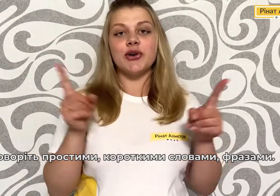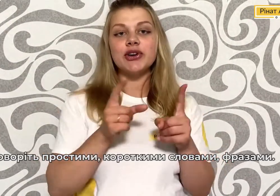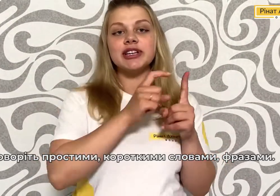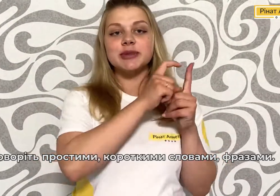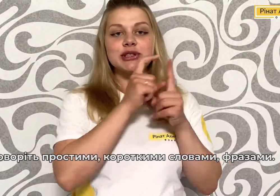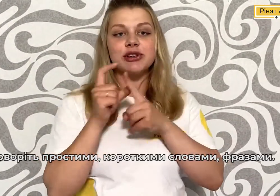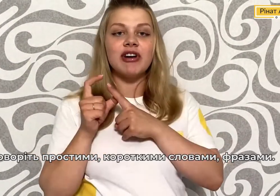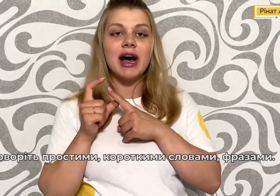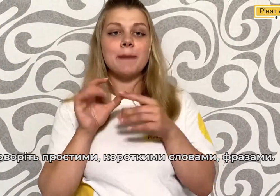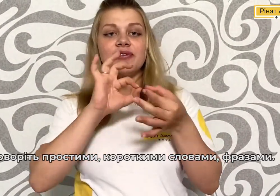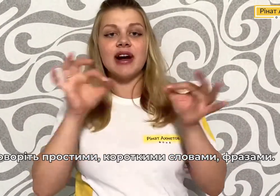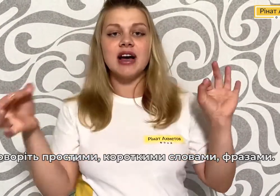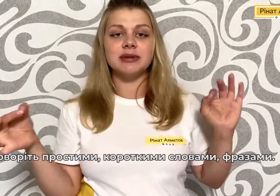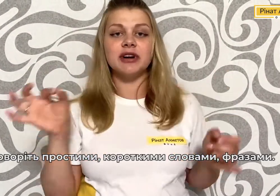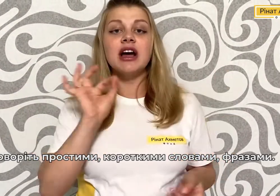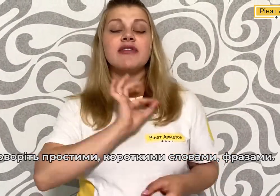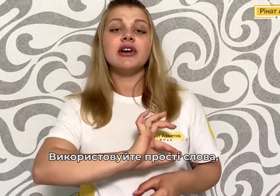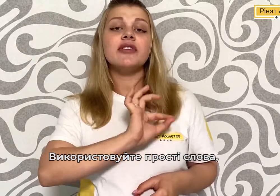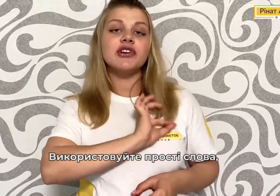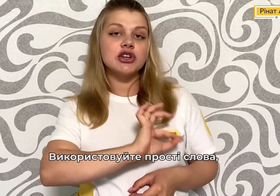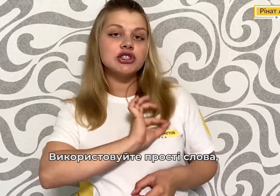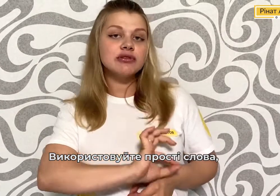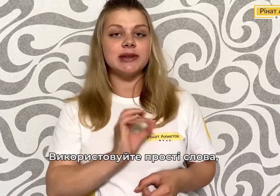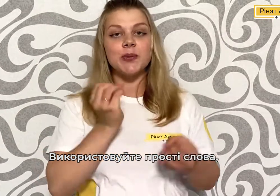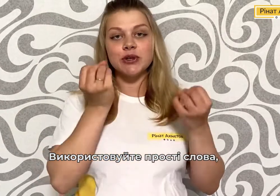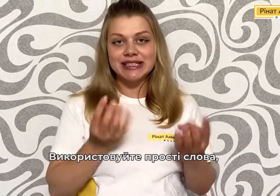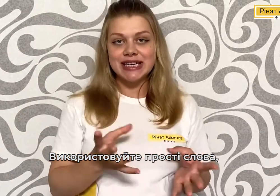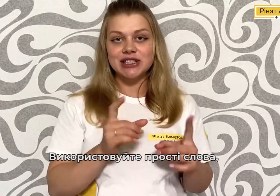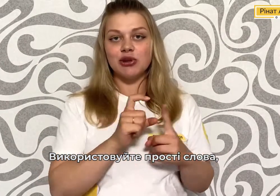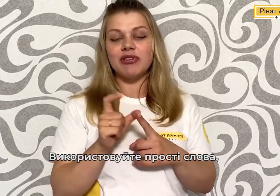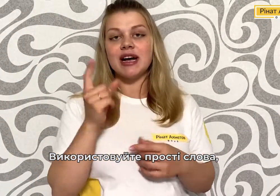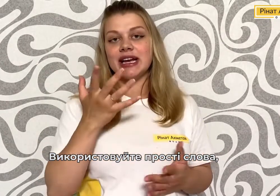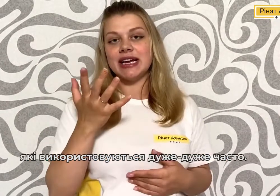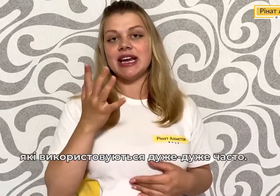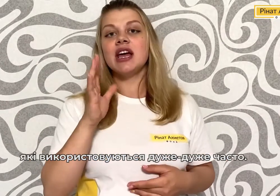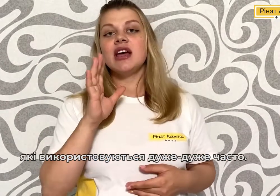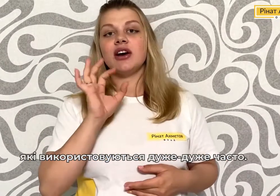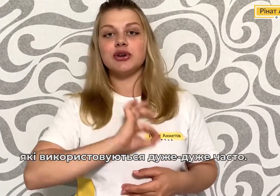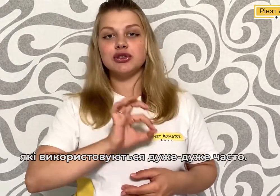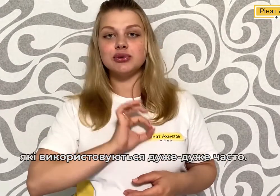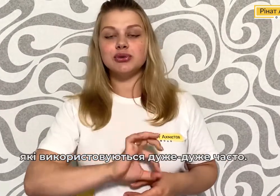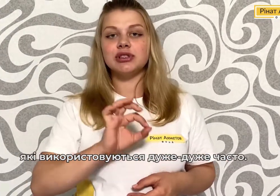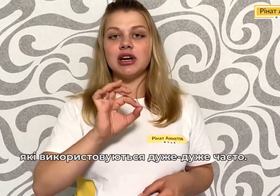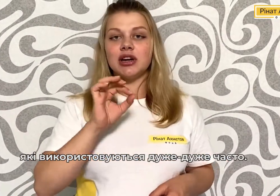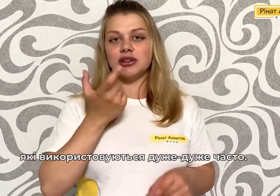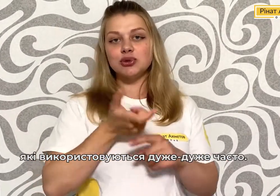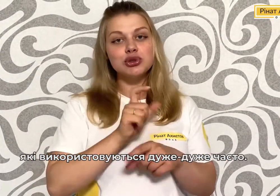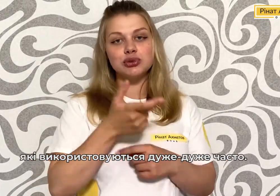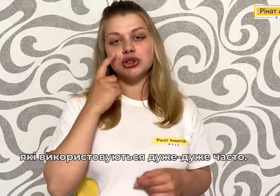короткими словами, фразами Використовуйте прості слова, які користуються дуже-дуже